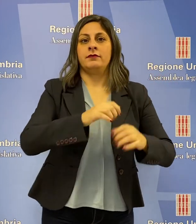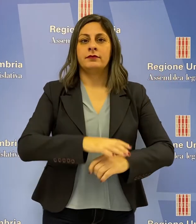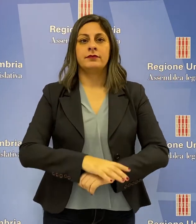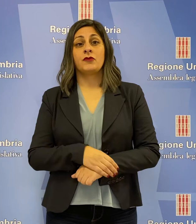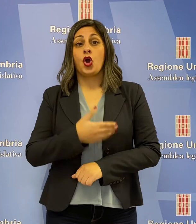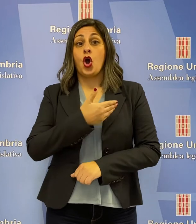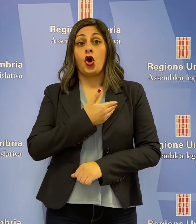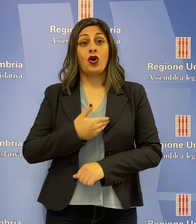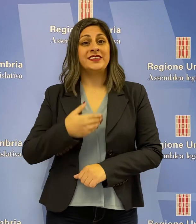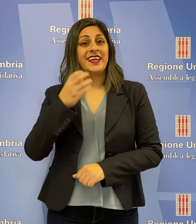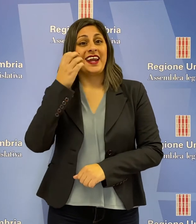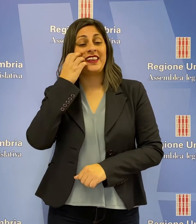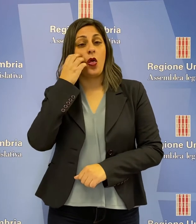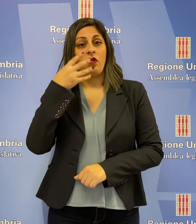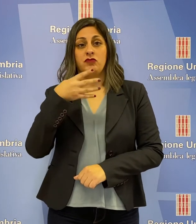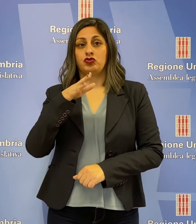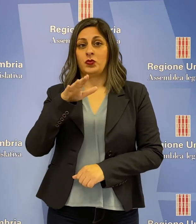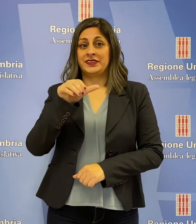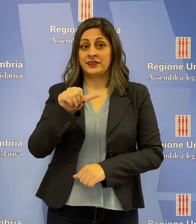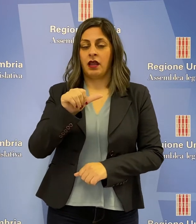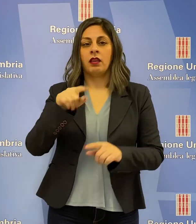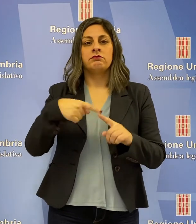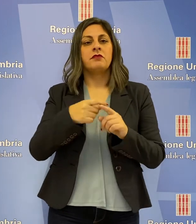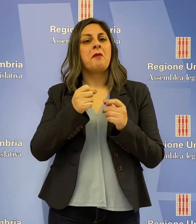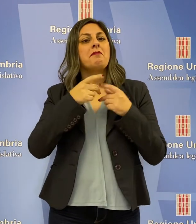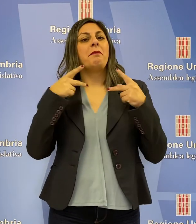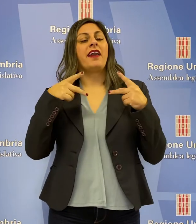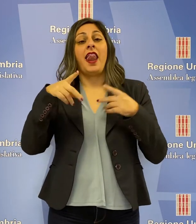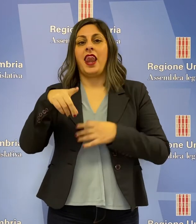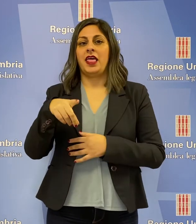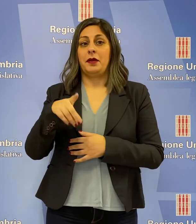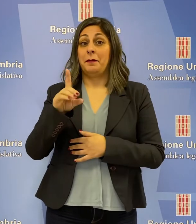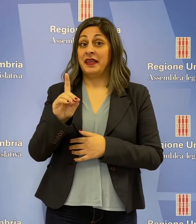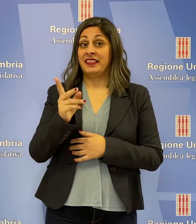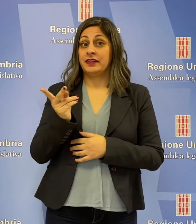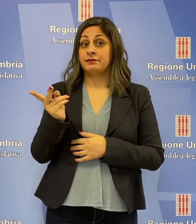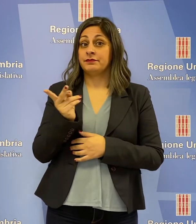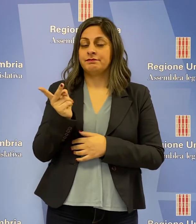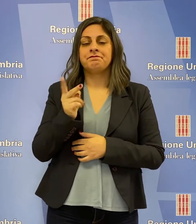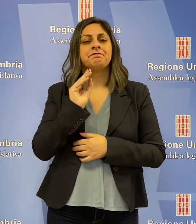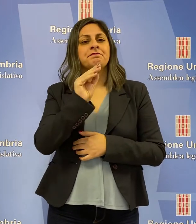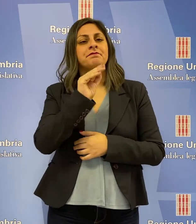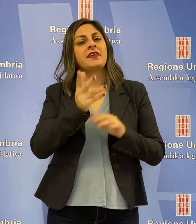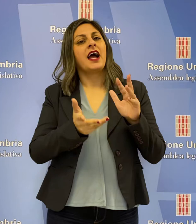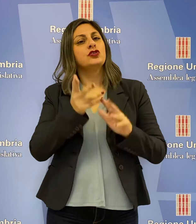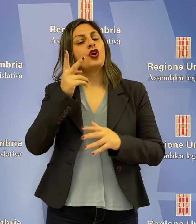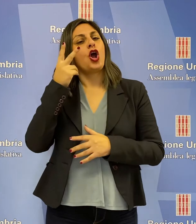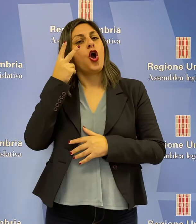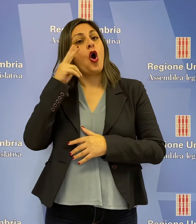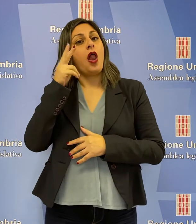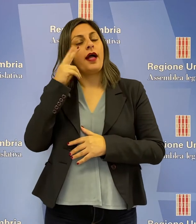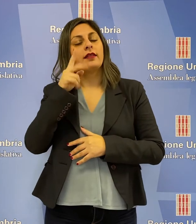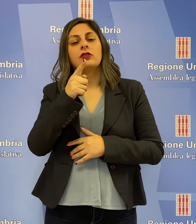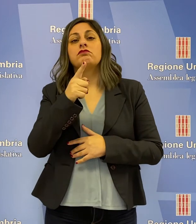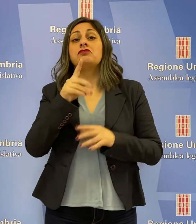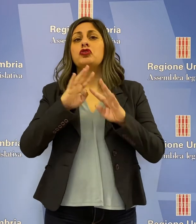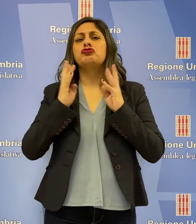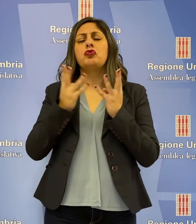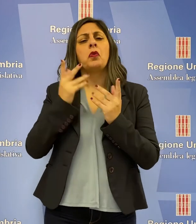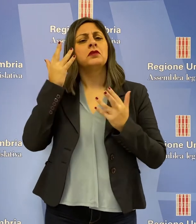I consiglieri Thomas De Luca, Movimento 5 Stelle e Fabio Paparelli del Partito Democratico hanno chiesto all'assessore Luca Coletto se la Giunta